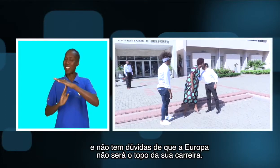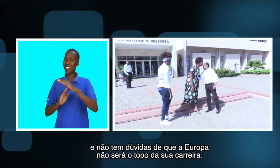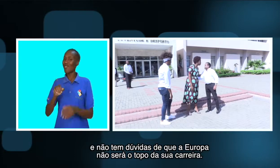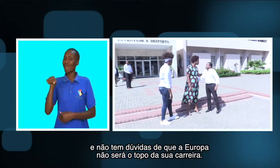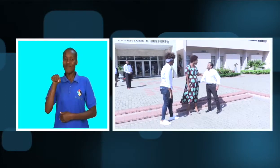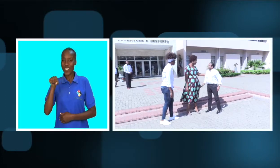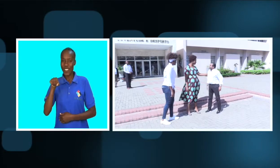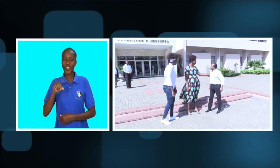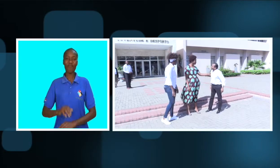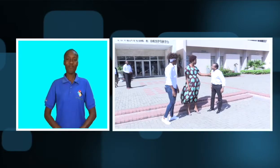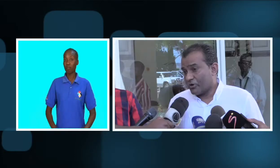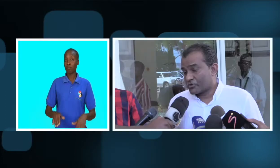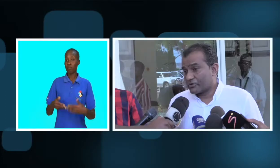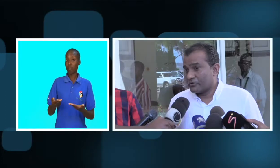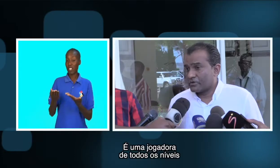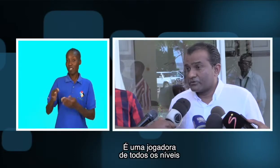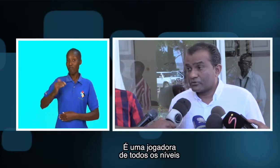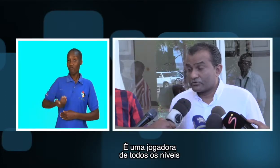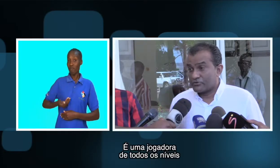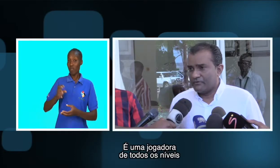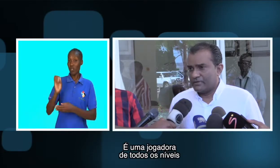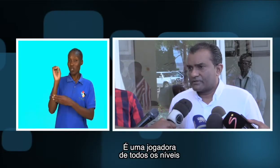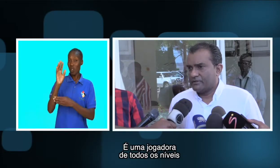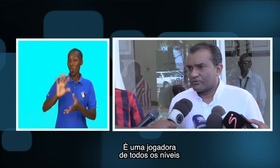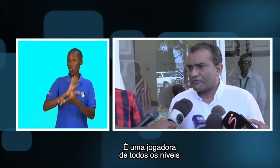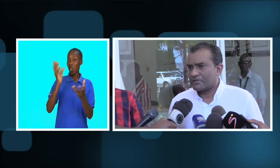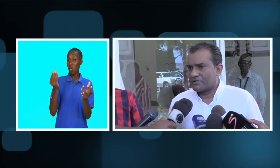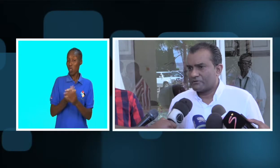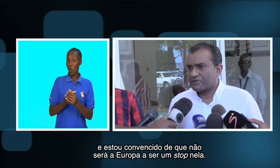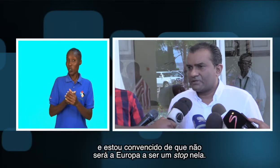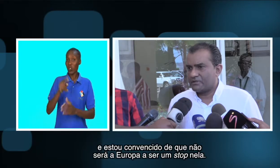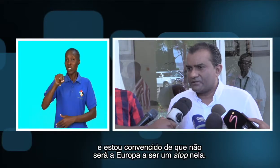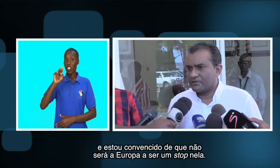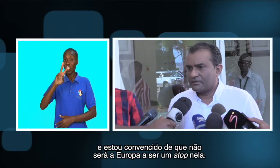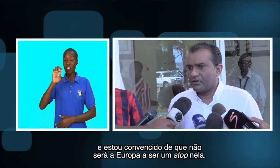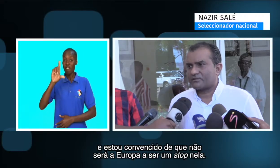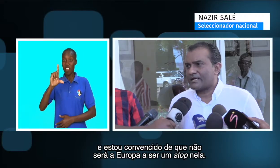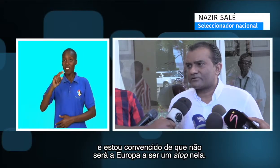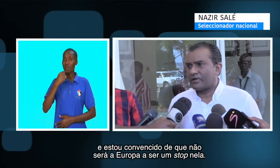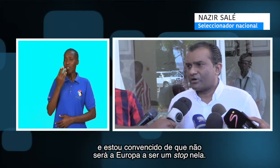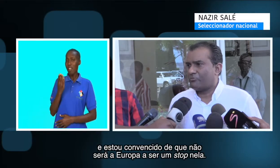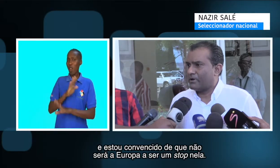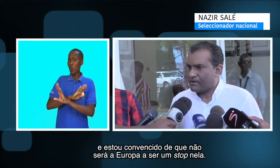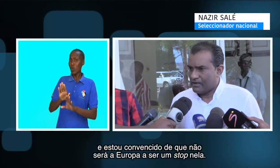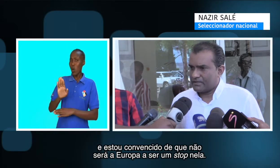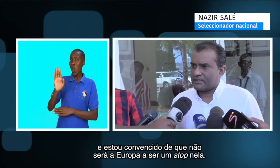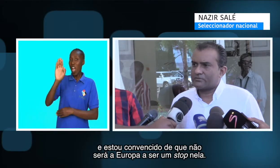sua carreira. É uma jogadora de todos os níveis e estou convencido que não será só a Europa a ser um